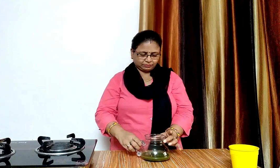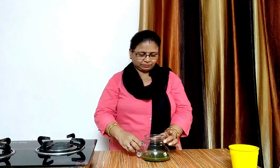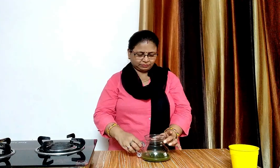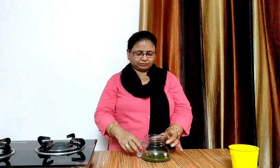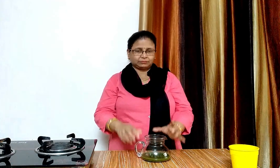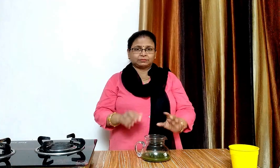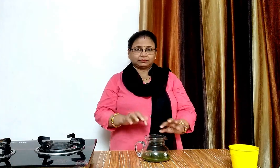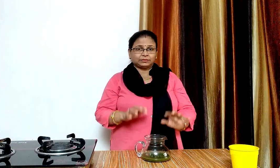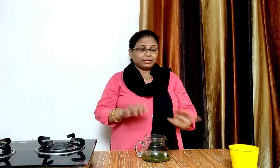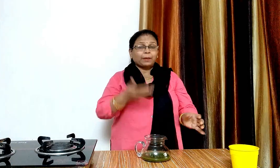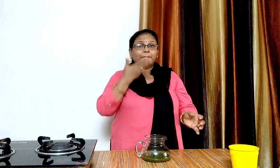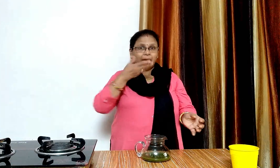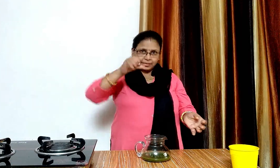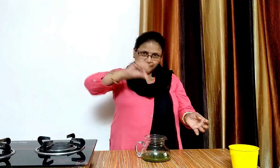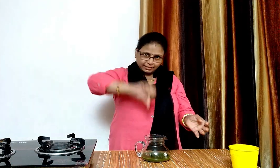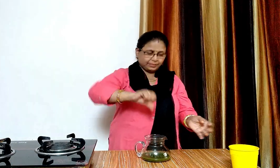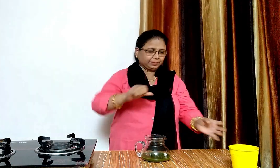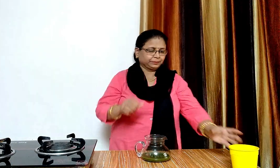अब इसमें दो ग्लास पानी